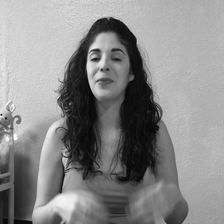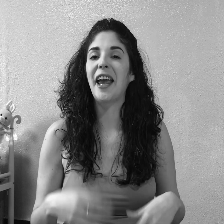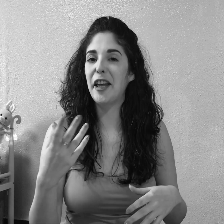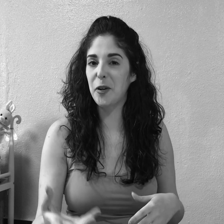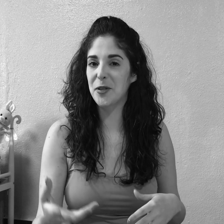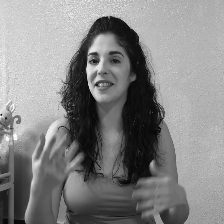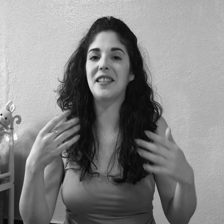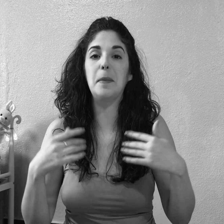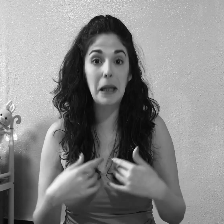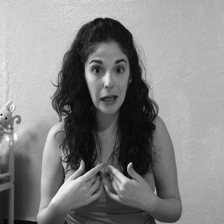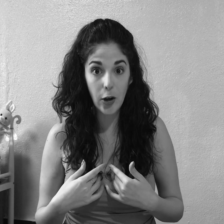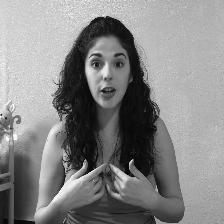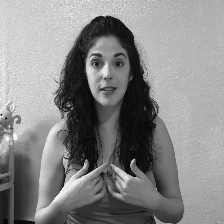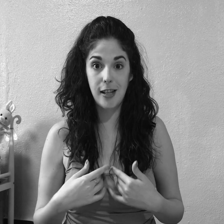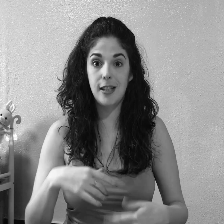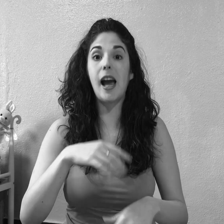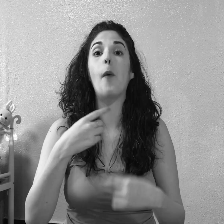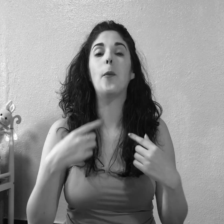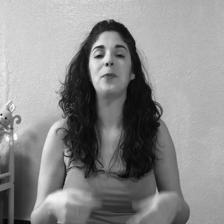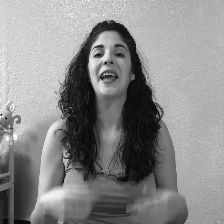Entonces, sí, mi reloj se decía...